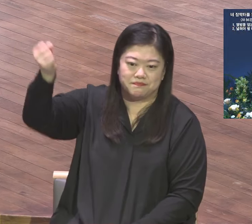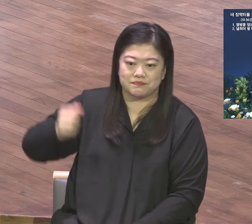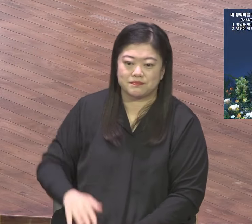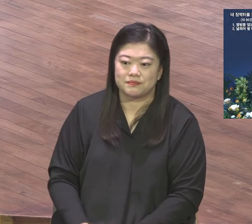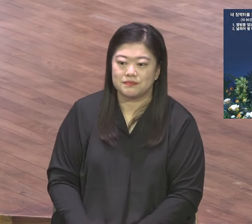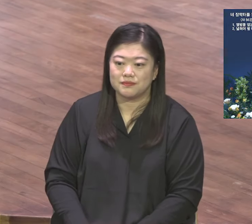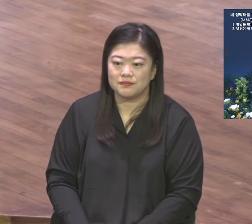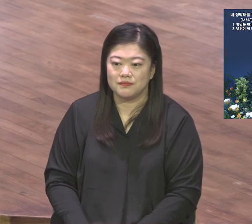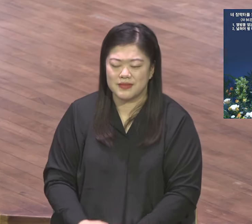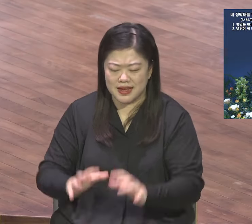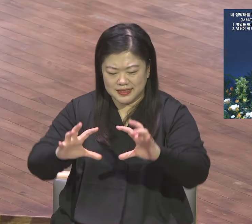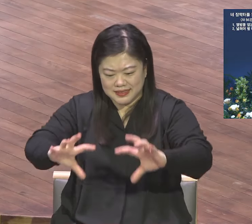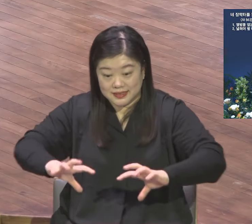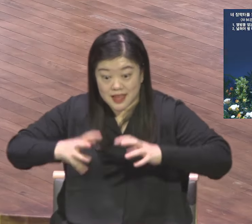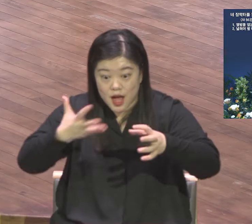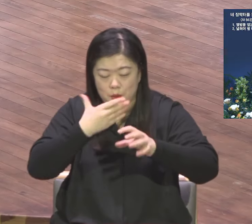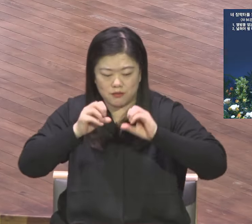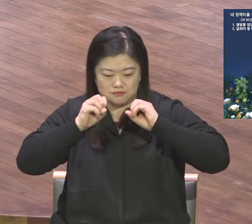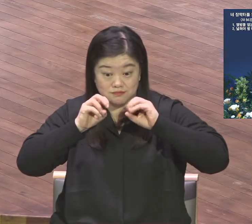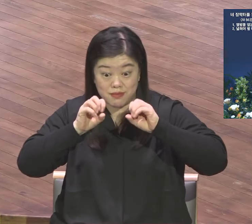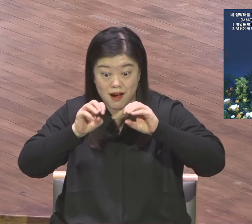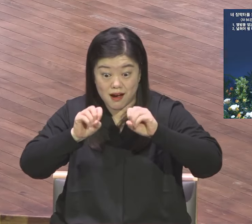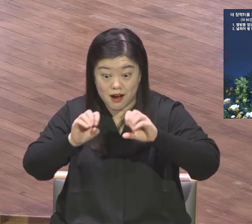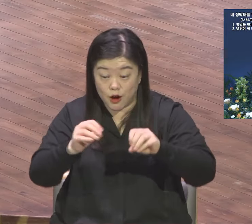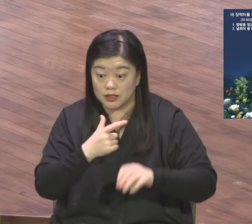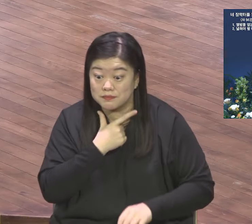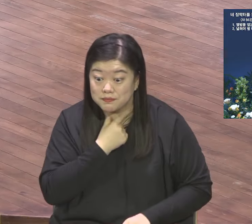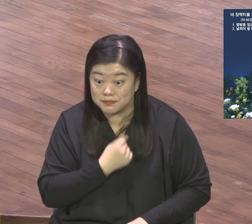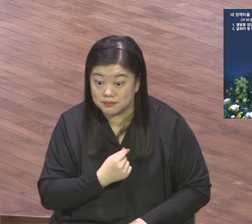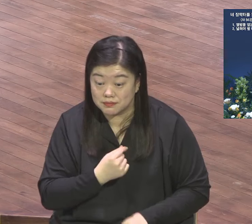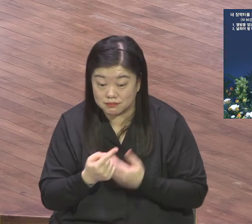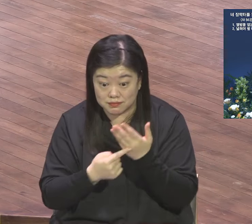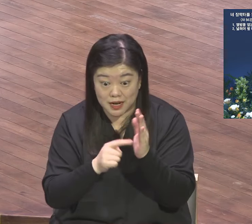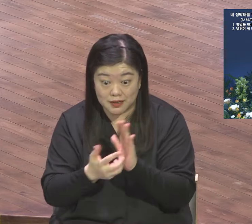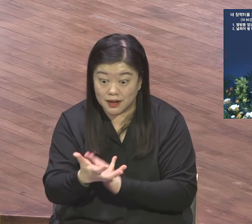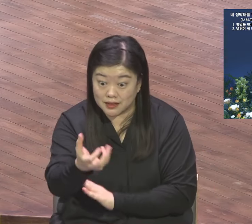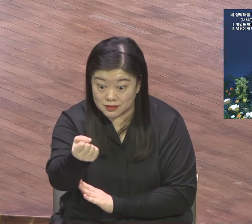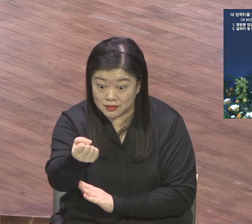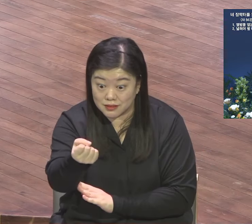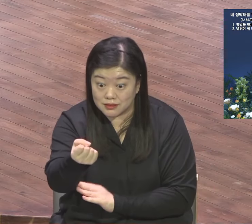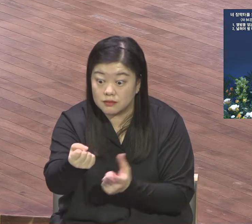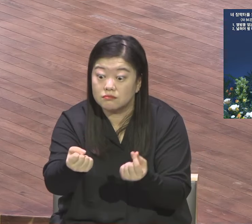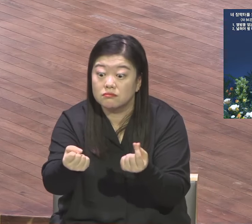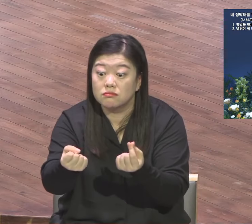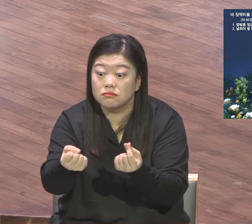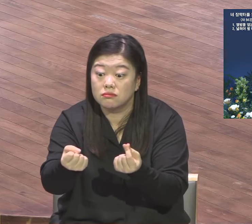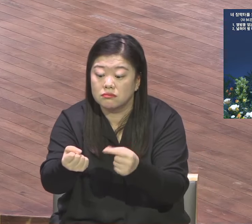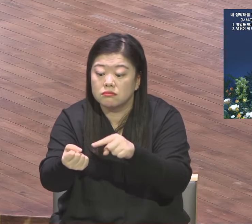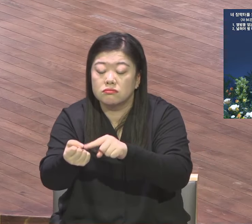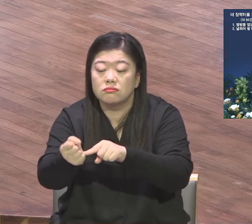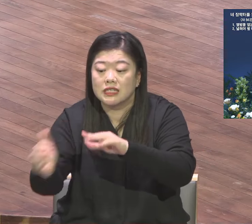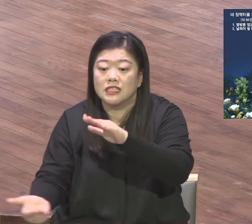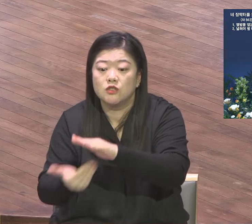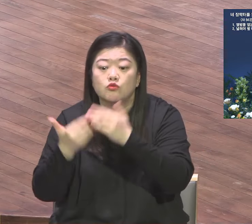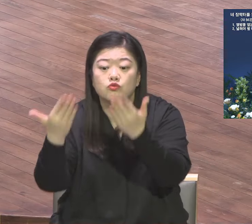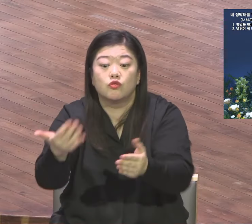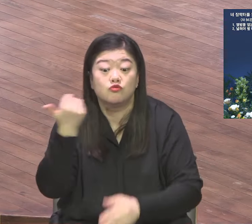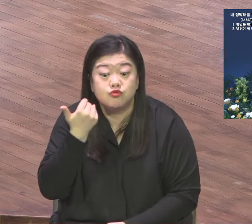말하는 시대적 은약을 가세에 품게 했으면 그 일을 이루시는 분은 바로 성삼이 하나님이시다